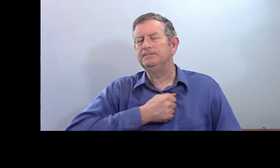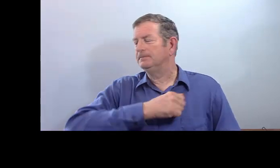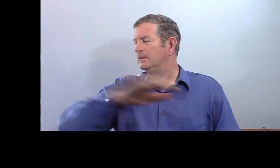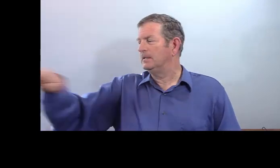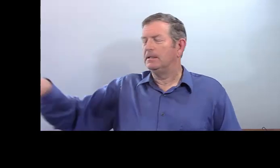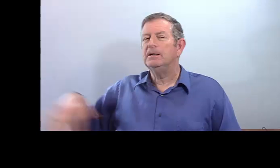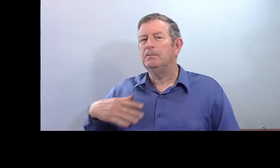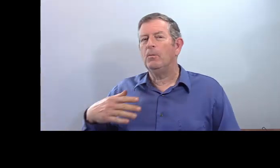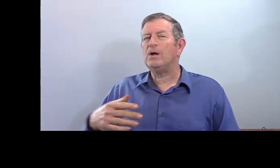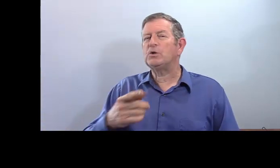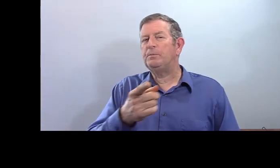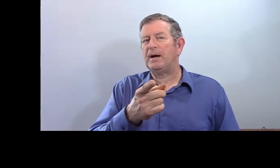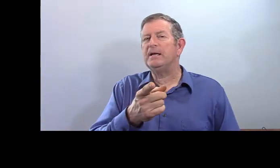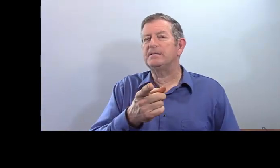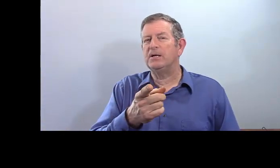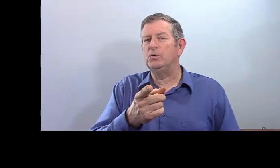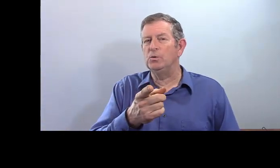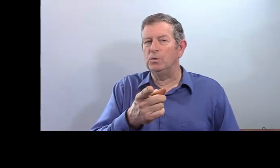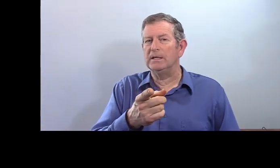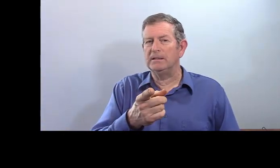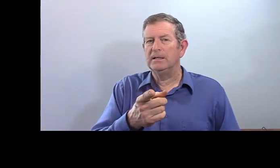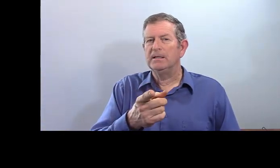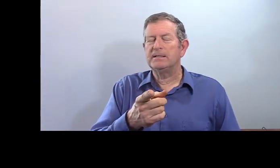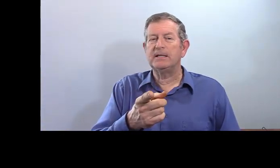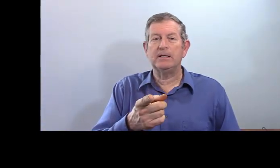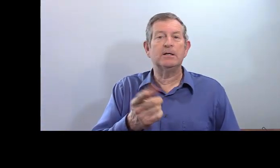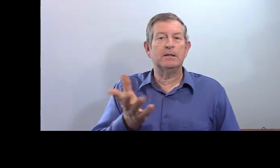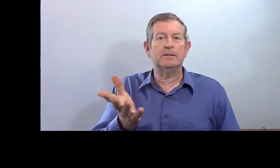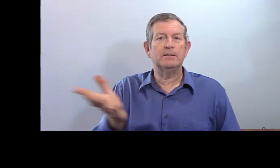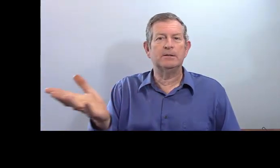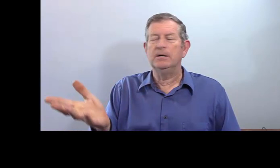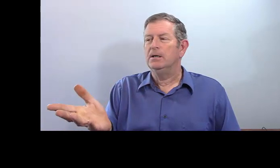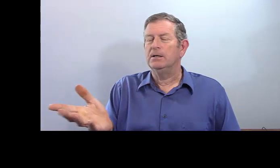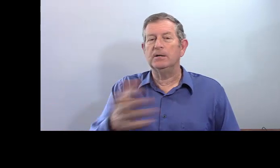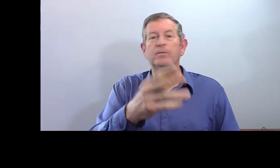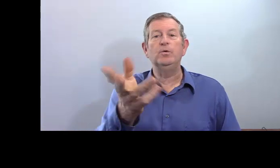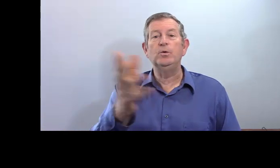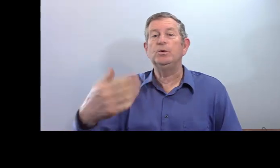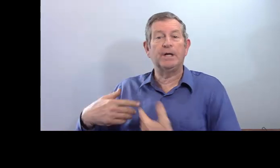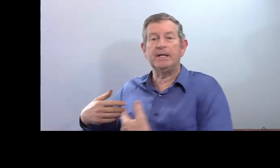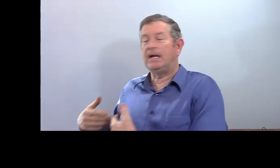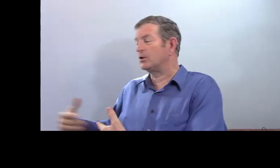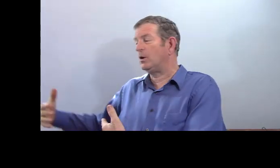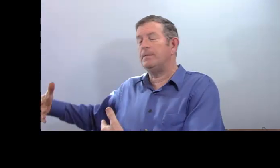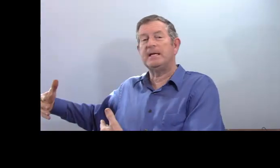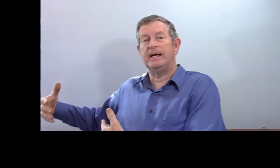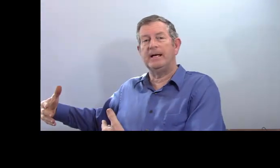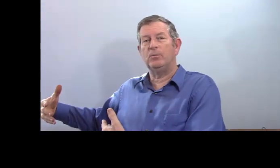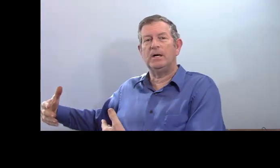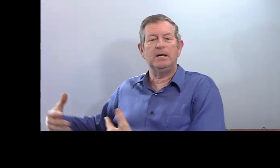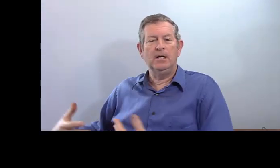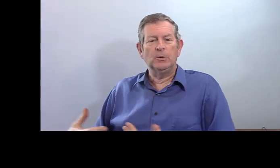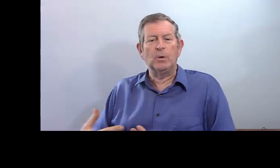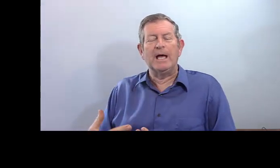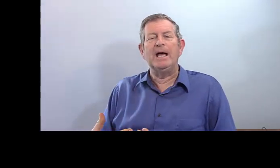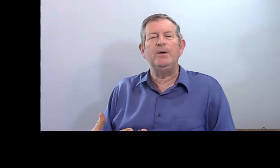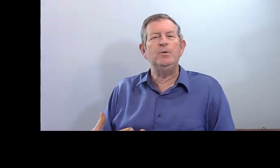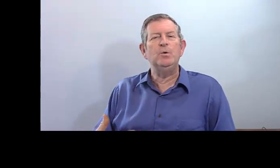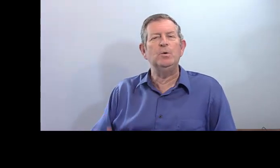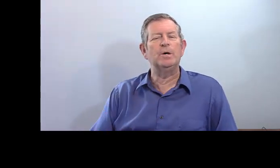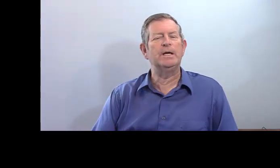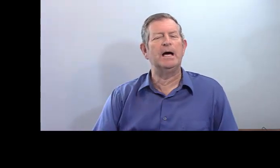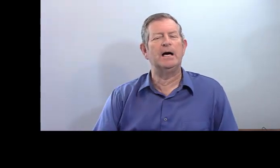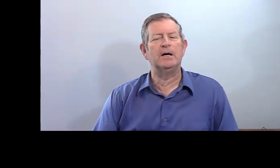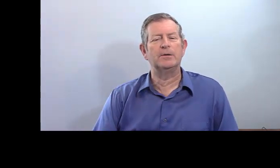Alors, elle... Moi, je parie que c'est nous, hein. C'était... Vous nous donnez de l'argent, amical et à moi. Donc,